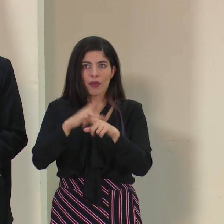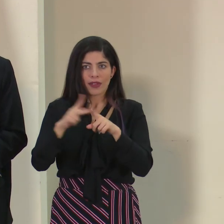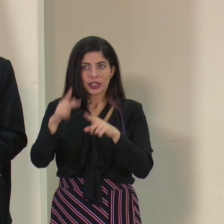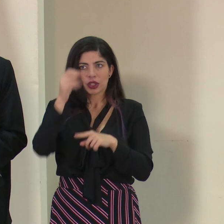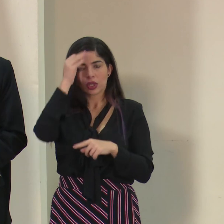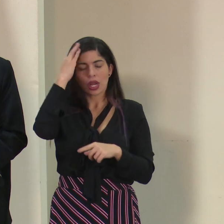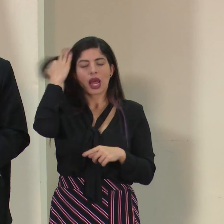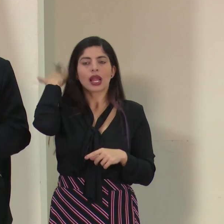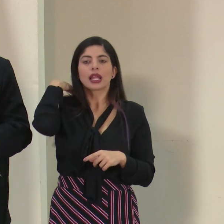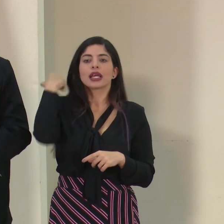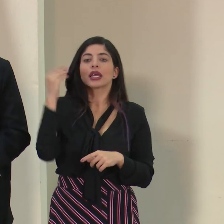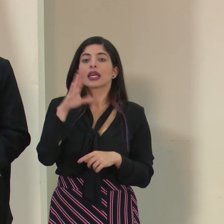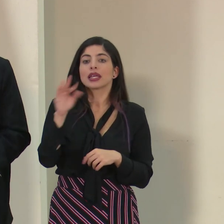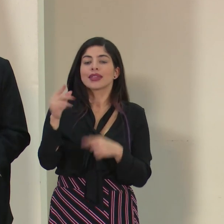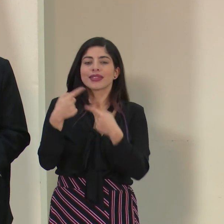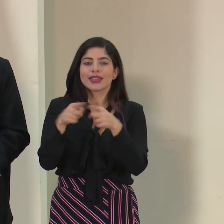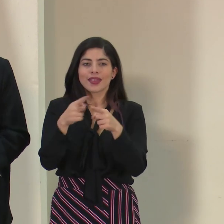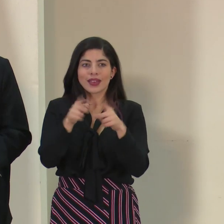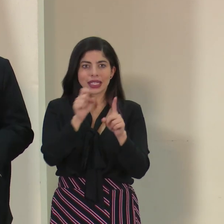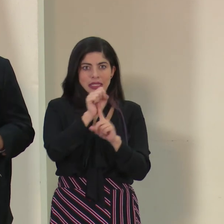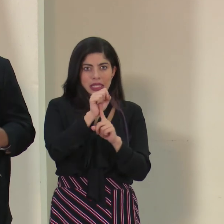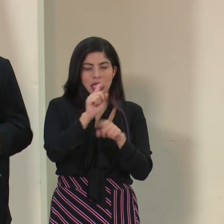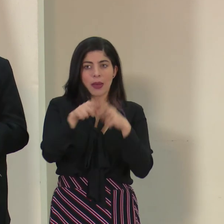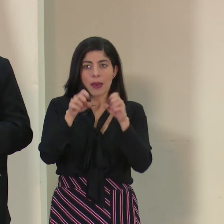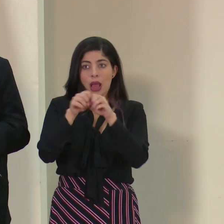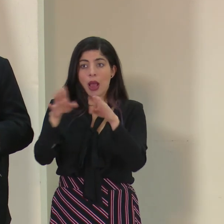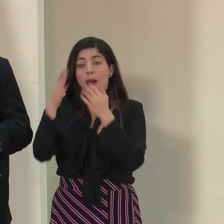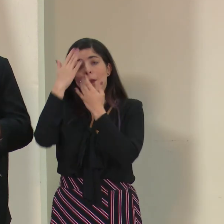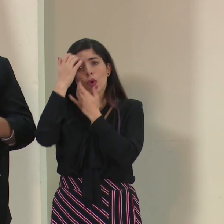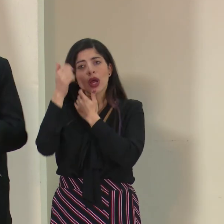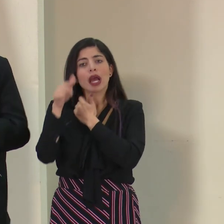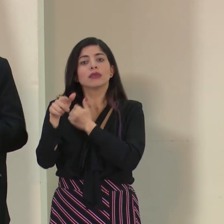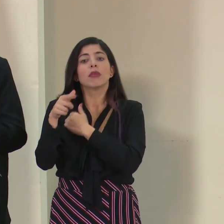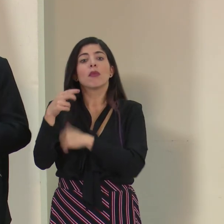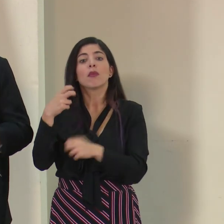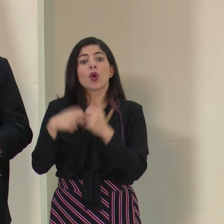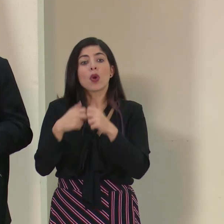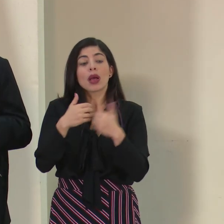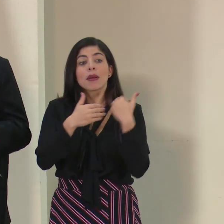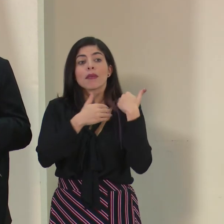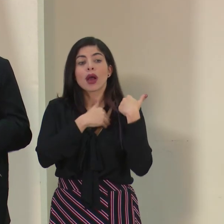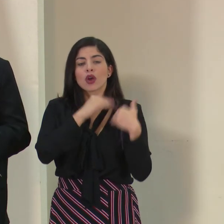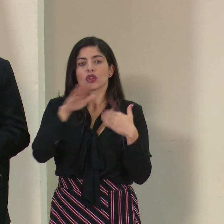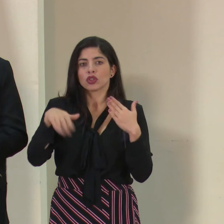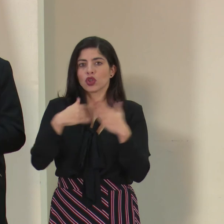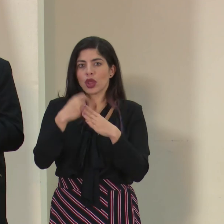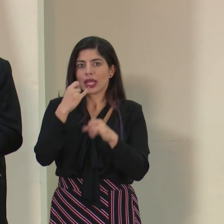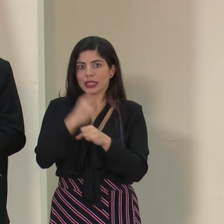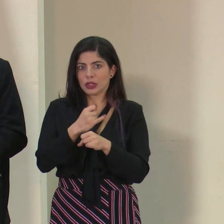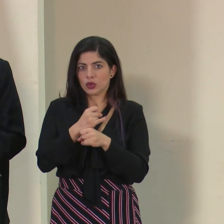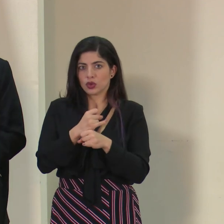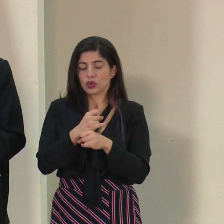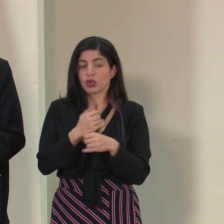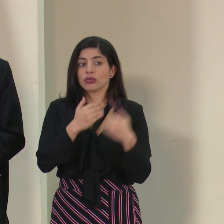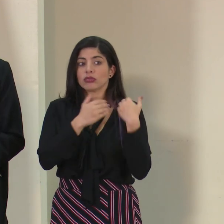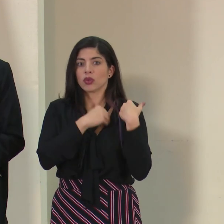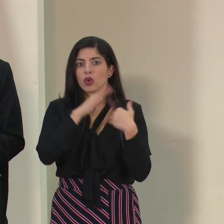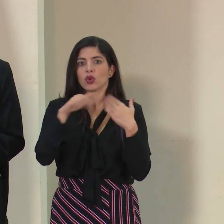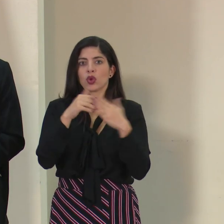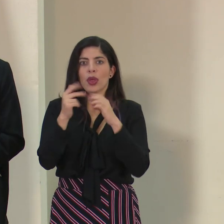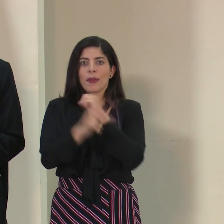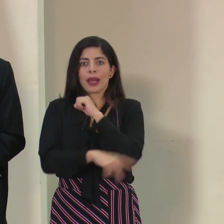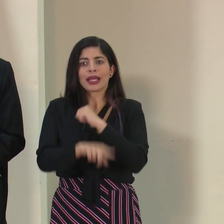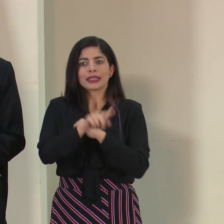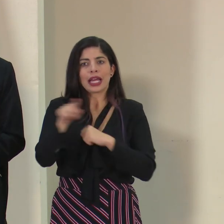y los diferentes sindicatos, porque ese es un problema institucional, pero que abarca más que la institución, abarca todo el país. Y ellos son